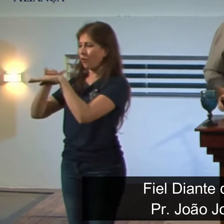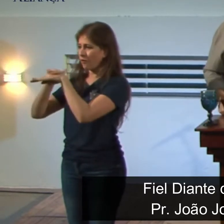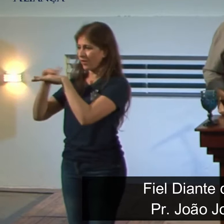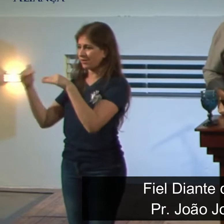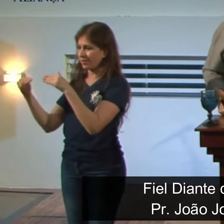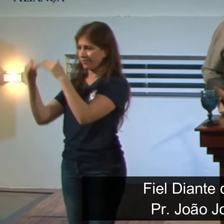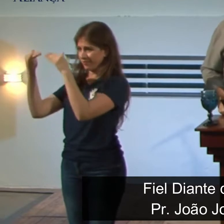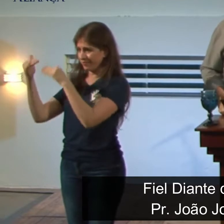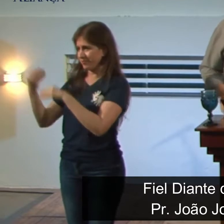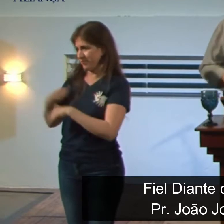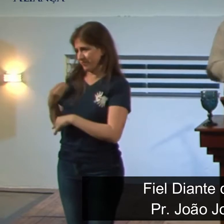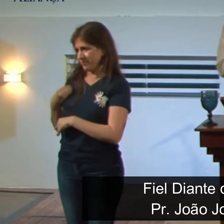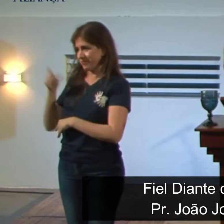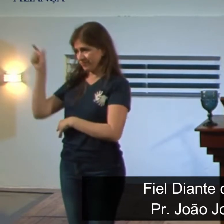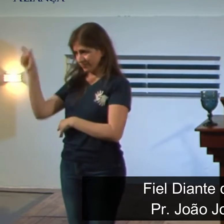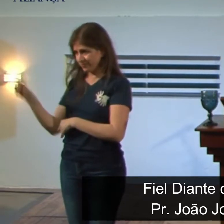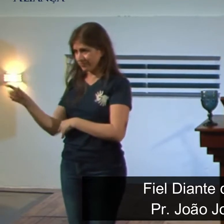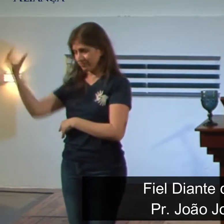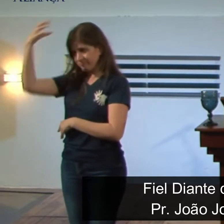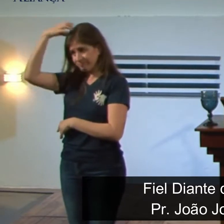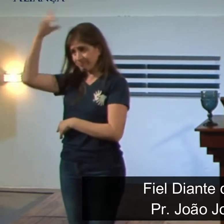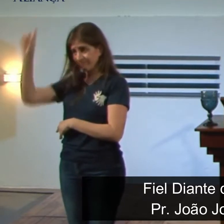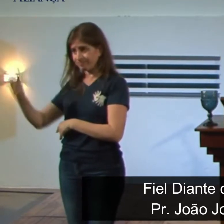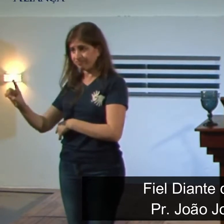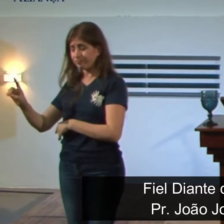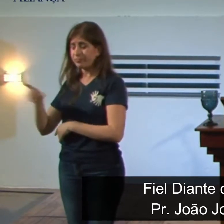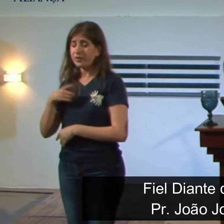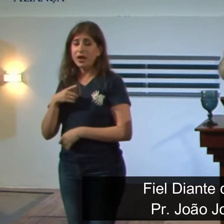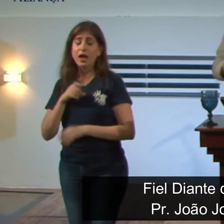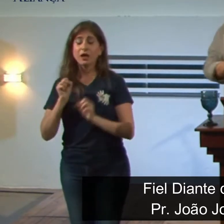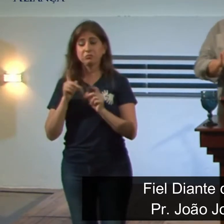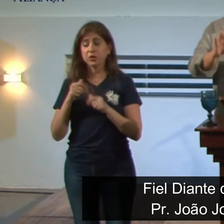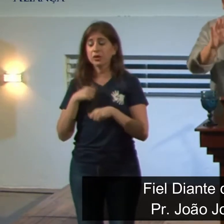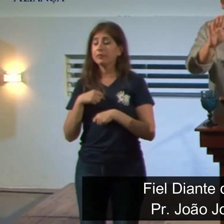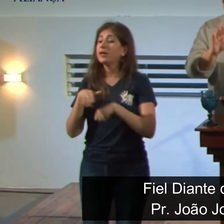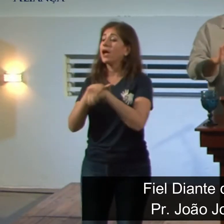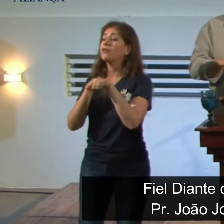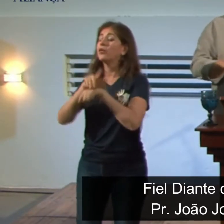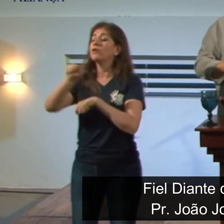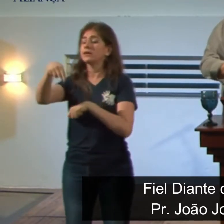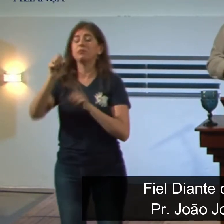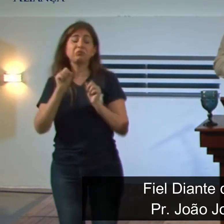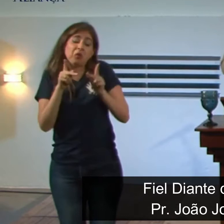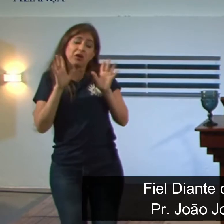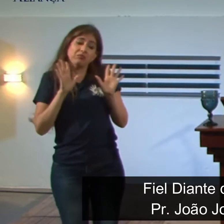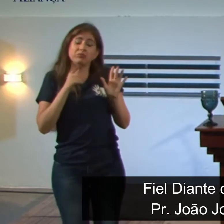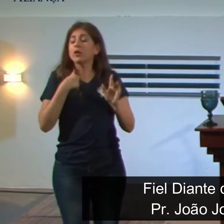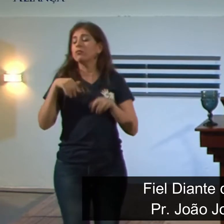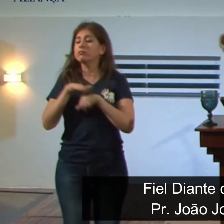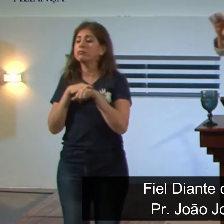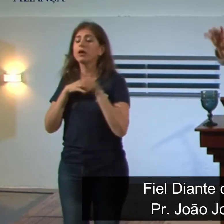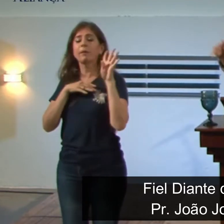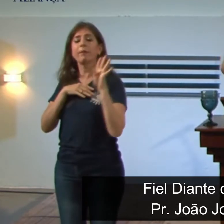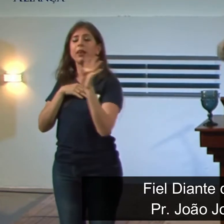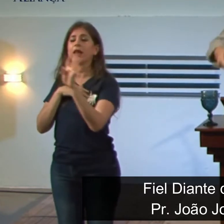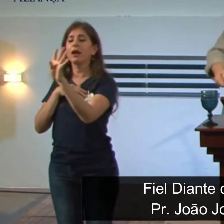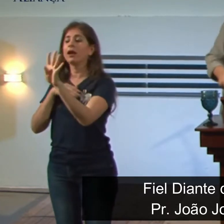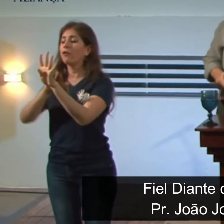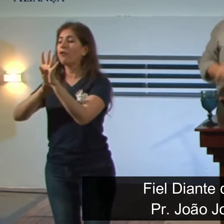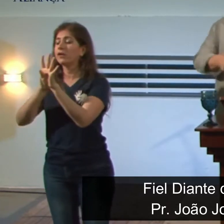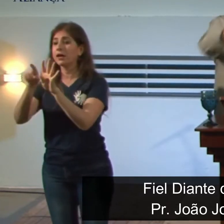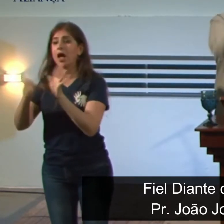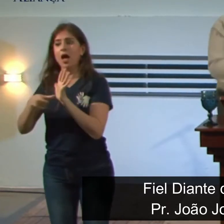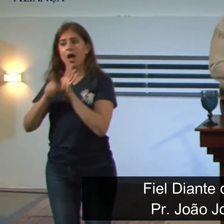Então, o que que acontece? Quando ele chegou para aquele encarregado, Daniel, ele fez a seguinte proposta, ele disse, tudo bem, antes da gente